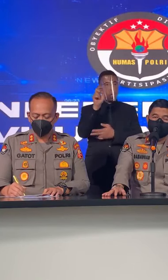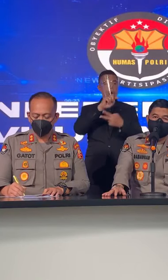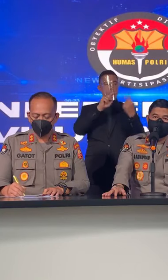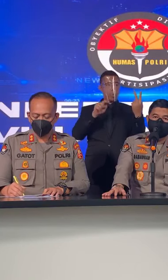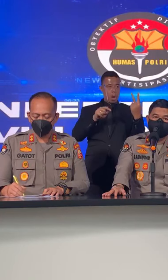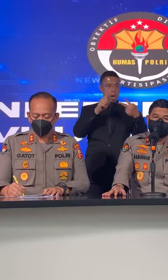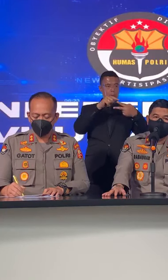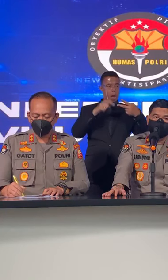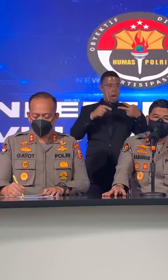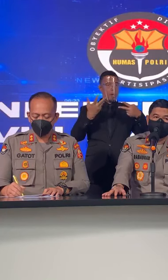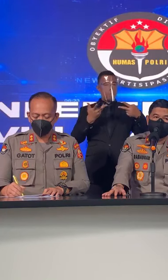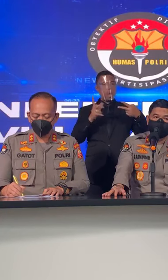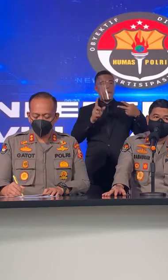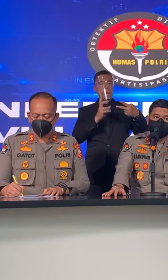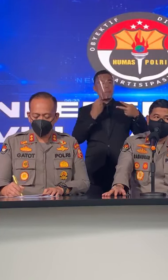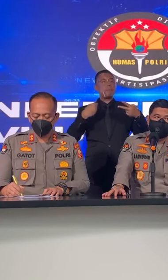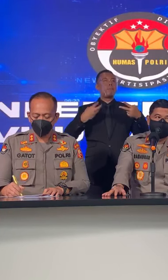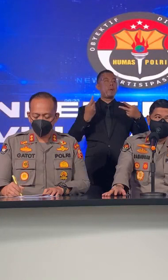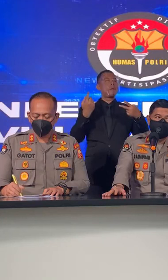Yang Terima